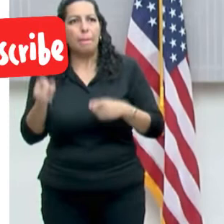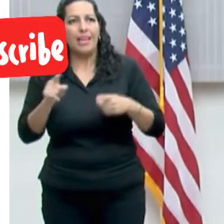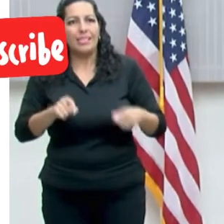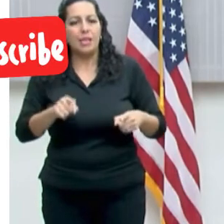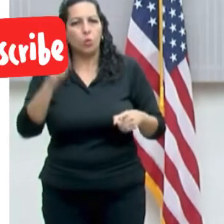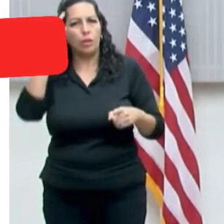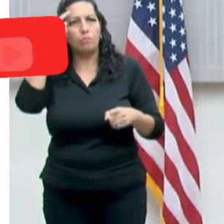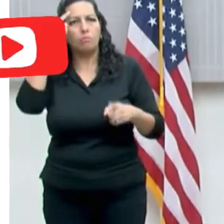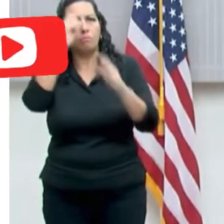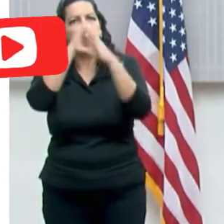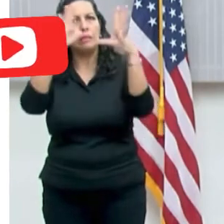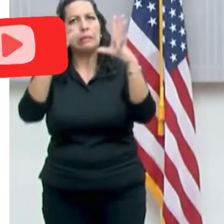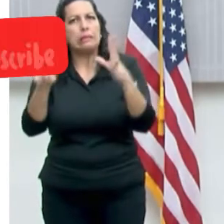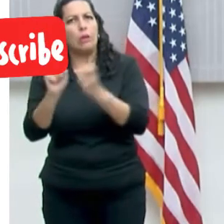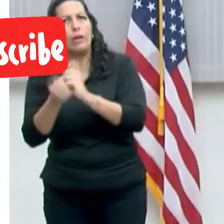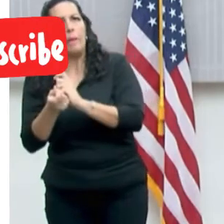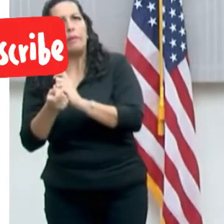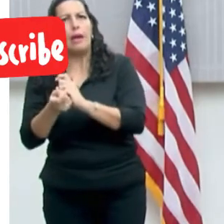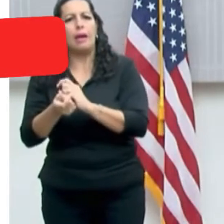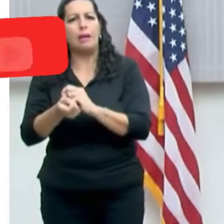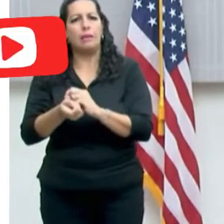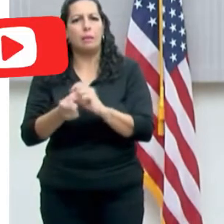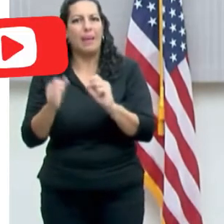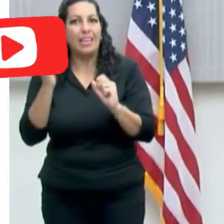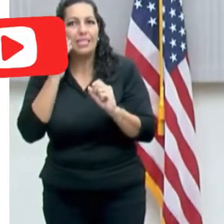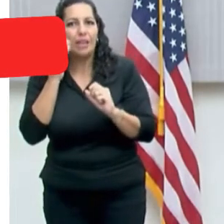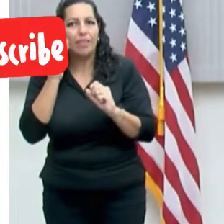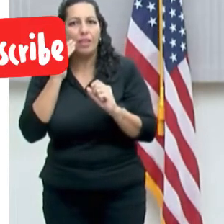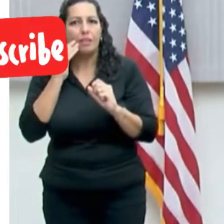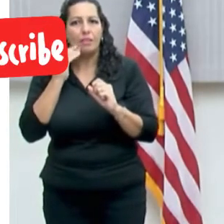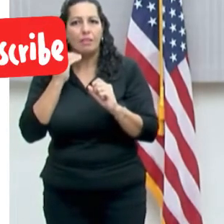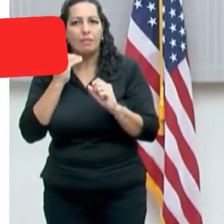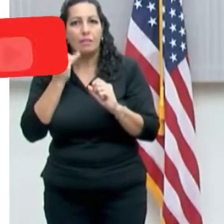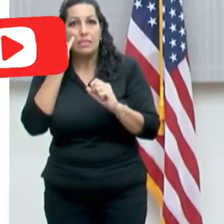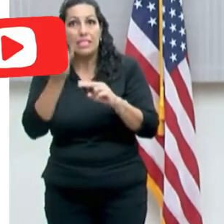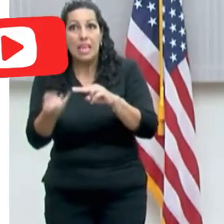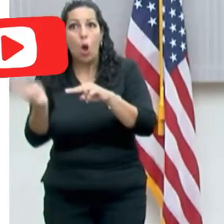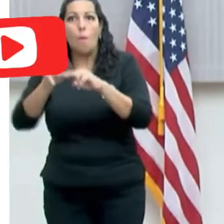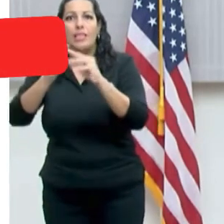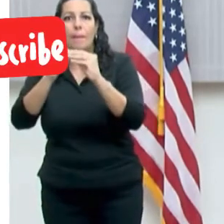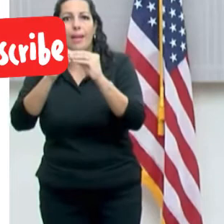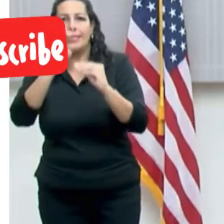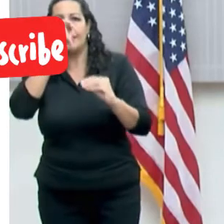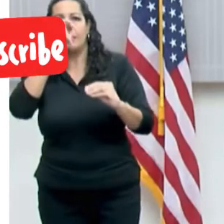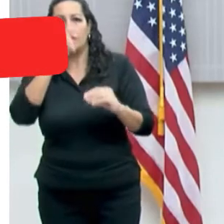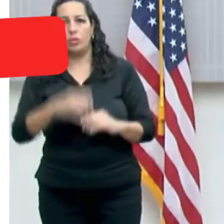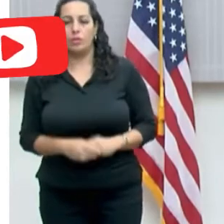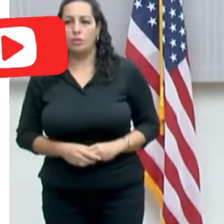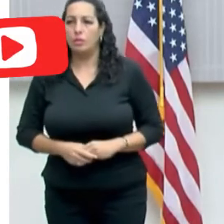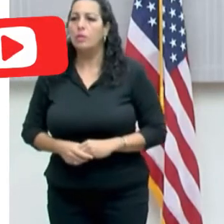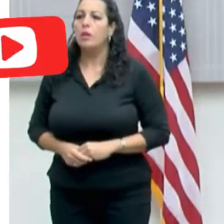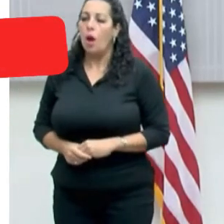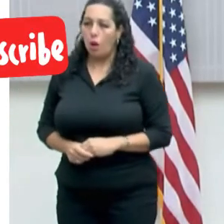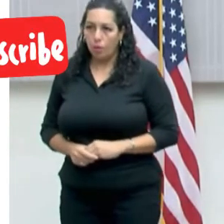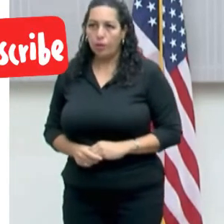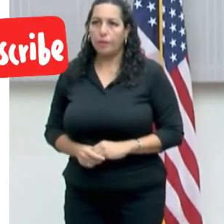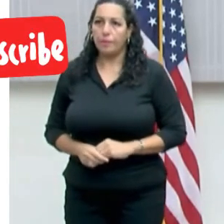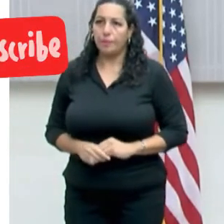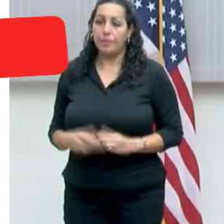métrica específica, algo que pudiéramos saber, ¿qué haría que aumente las restricciones? En realidad estamos viendo,